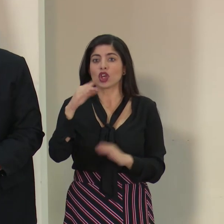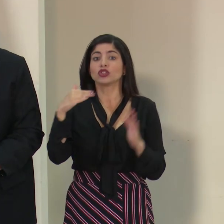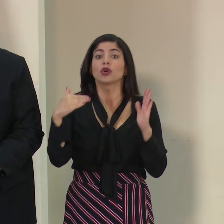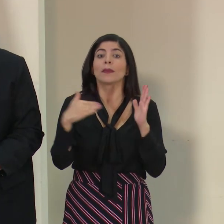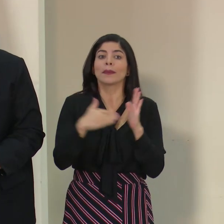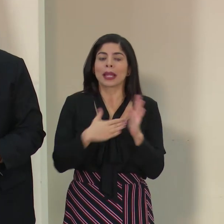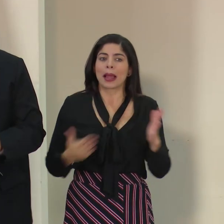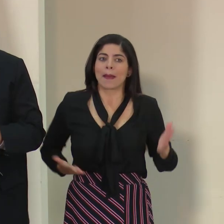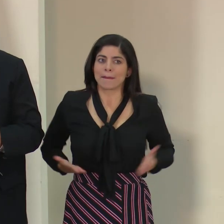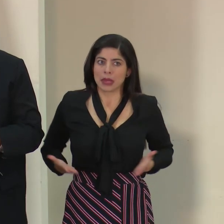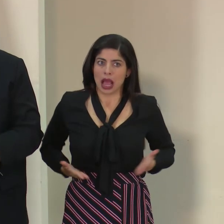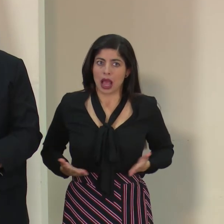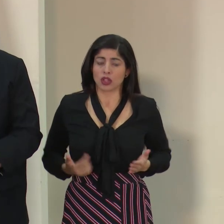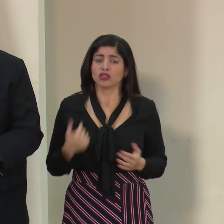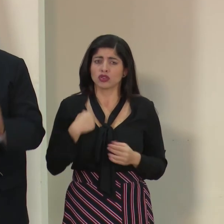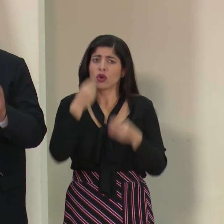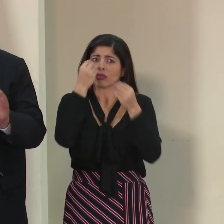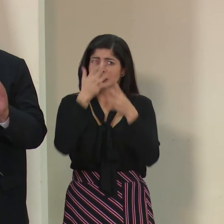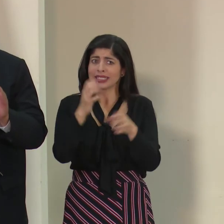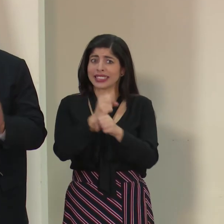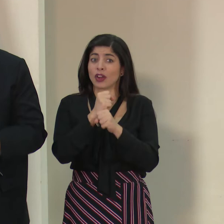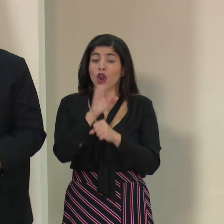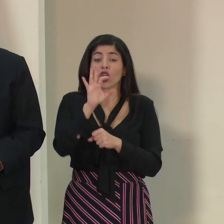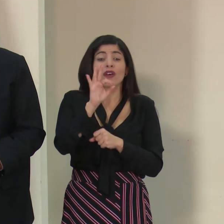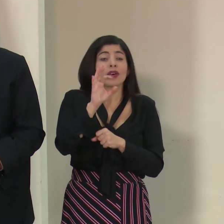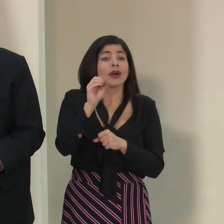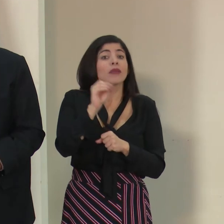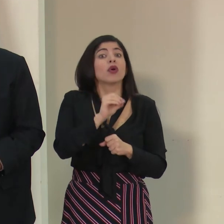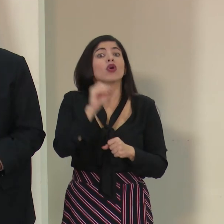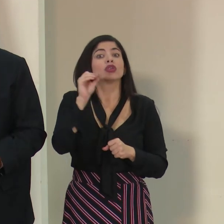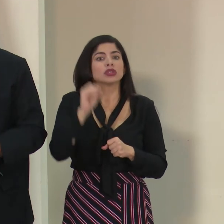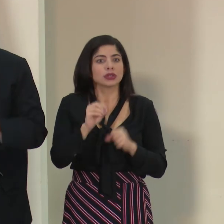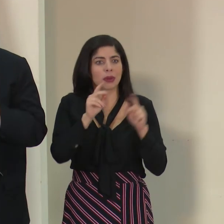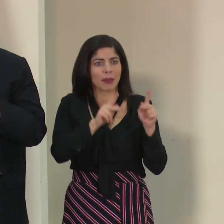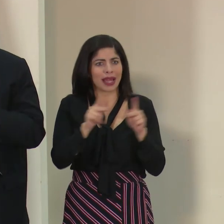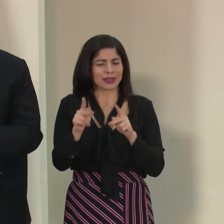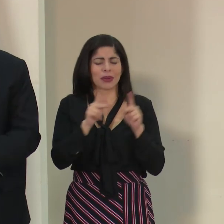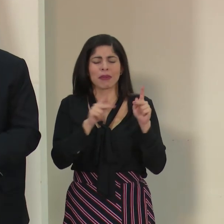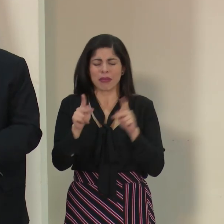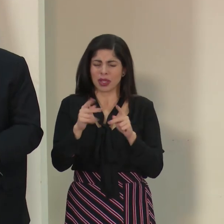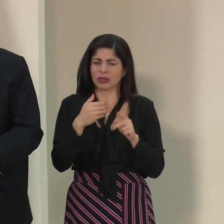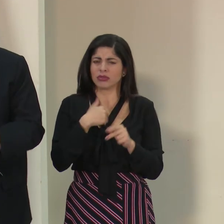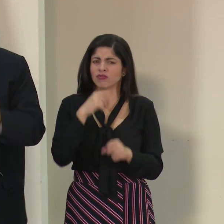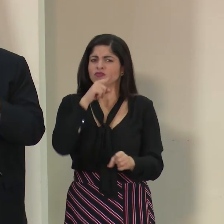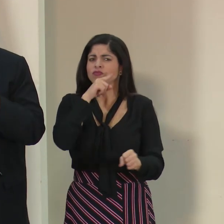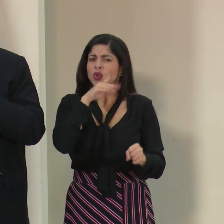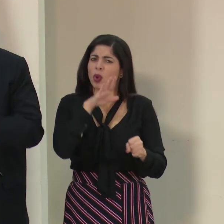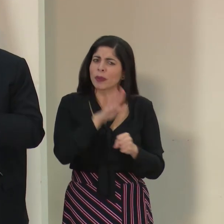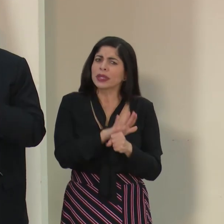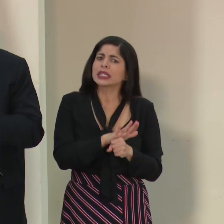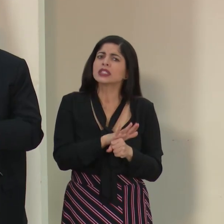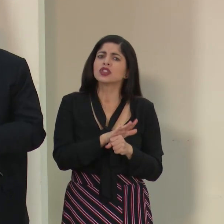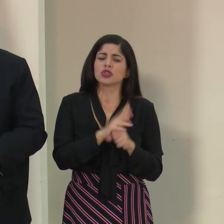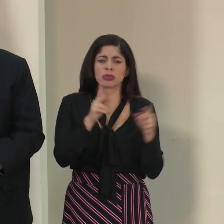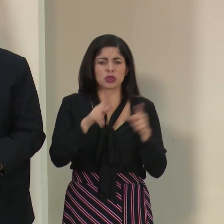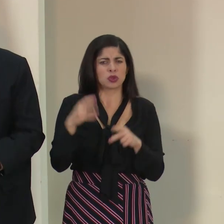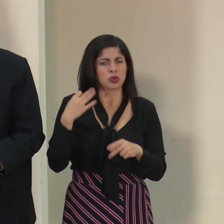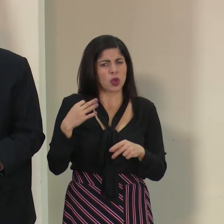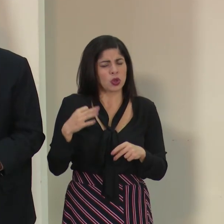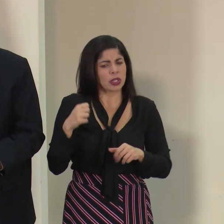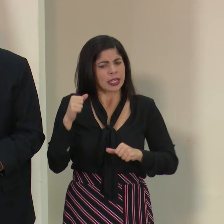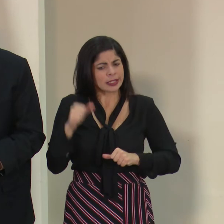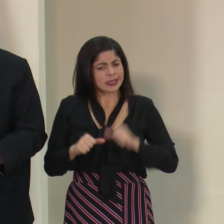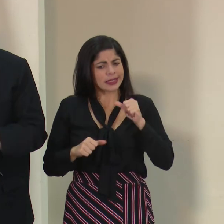colaboradores, donde yo les puedo asegurar a ustedes que el 99 por ciento de las personas son personas comprometidas, que están ahí en el día a día